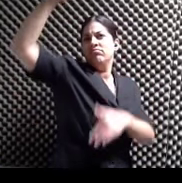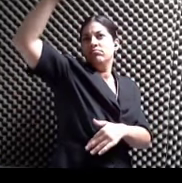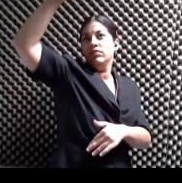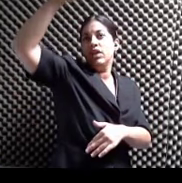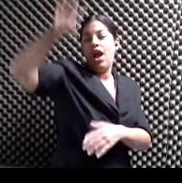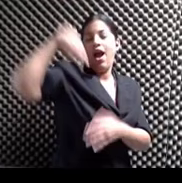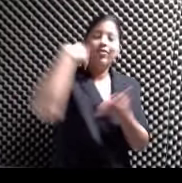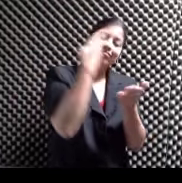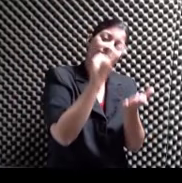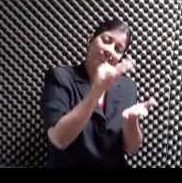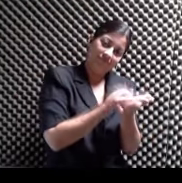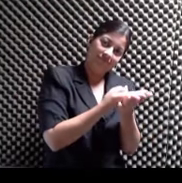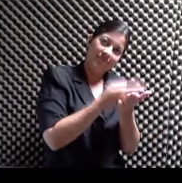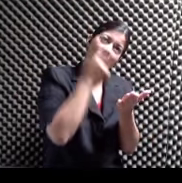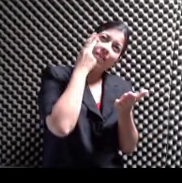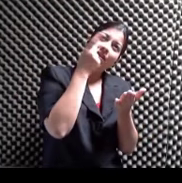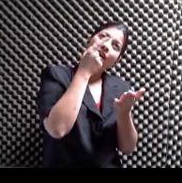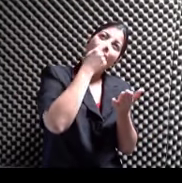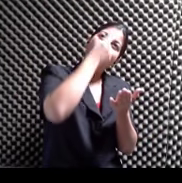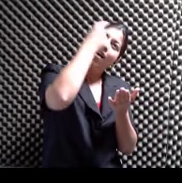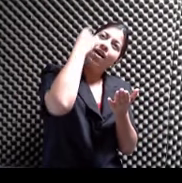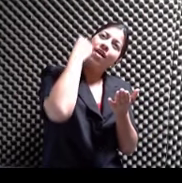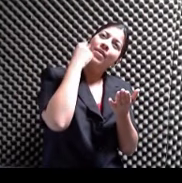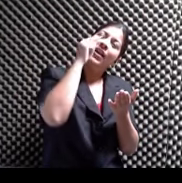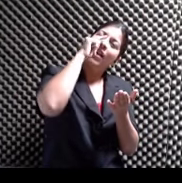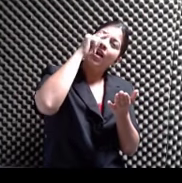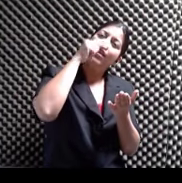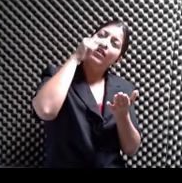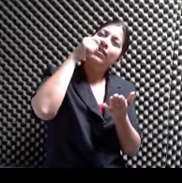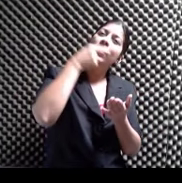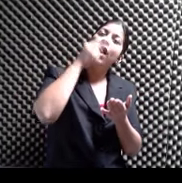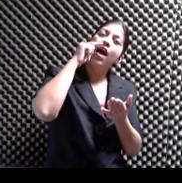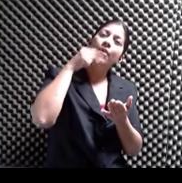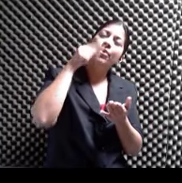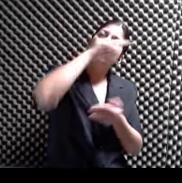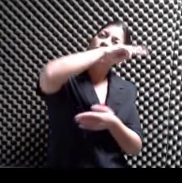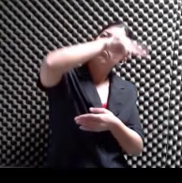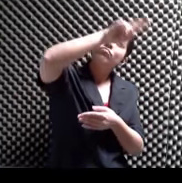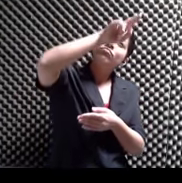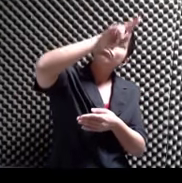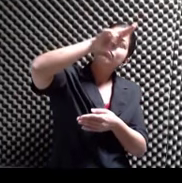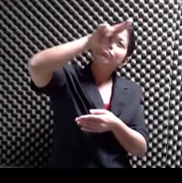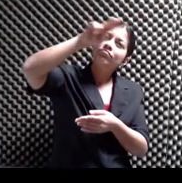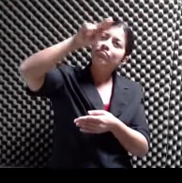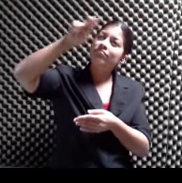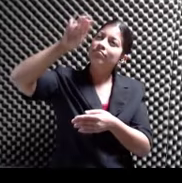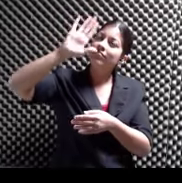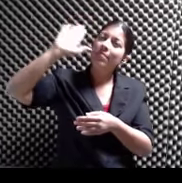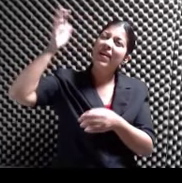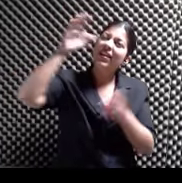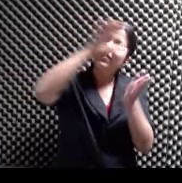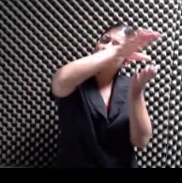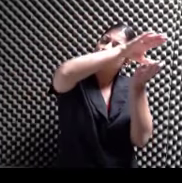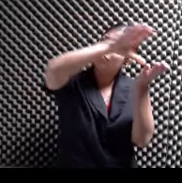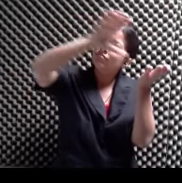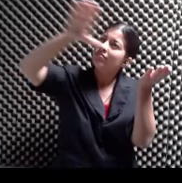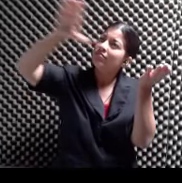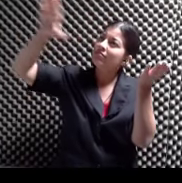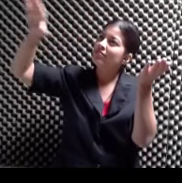De la cabeza La nariz Labios Labios Esquijada Garganta La panza Y hasta